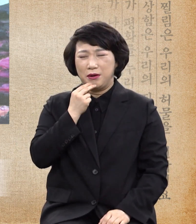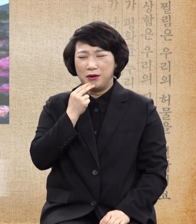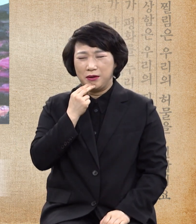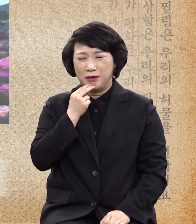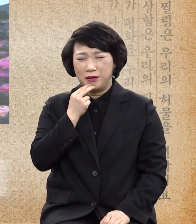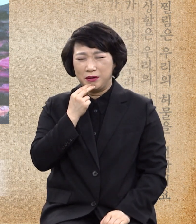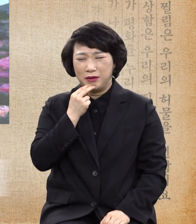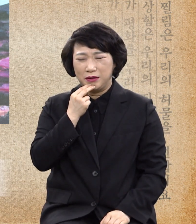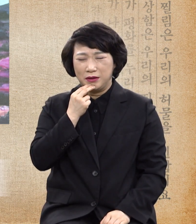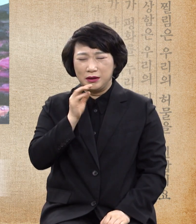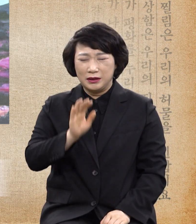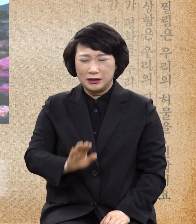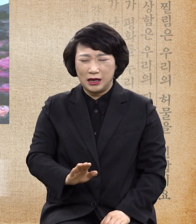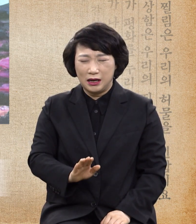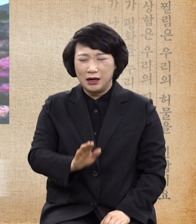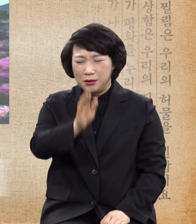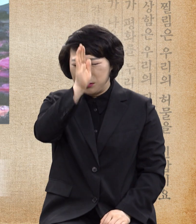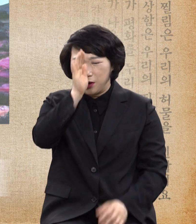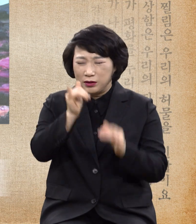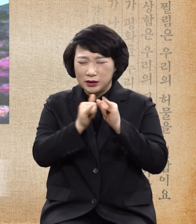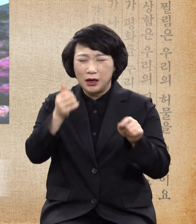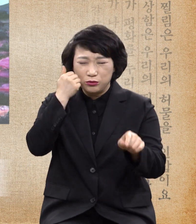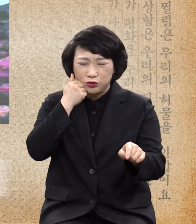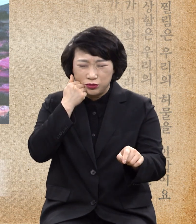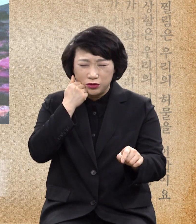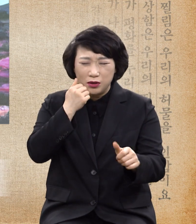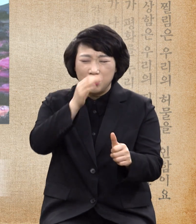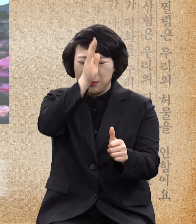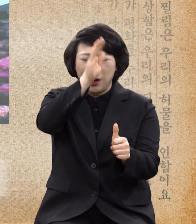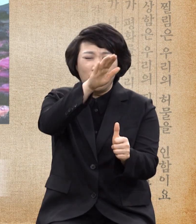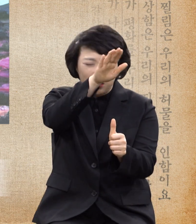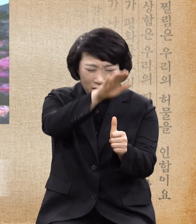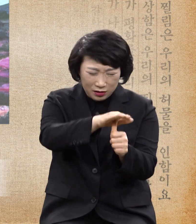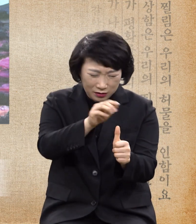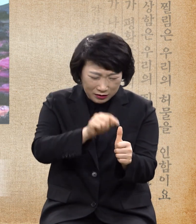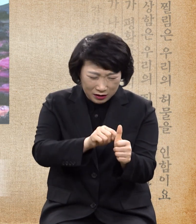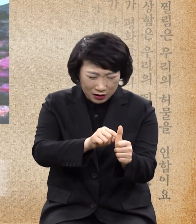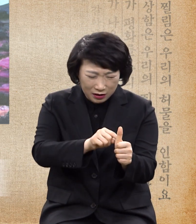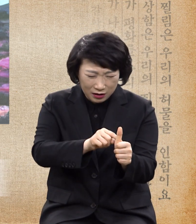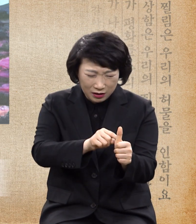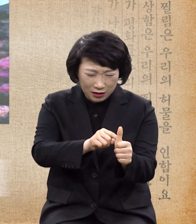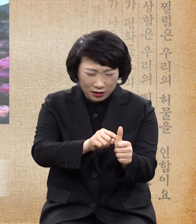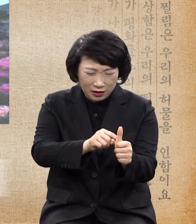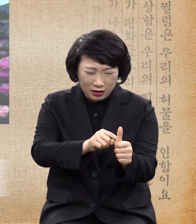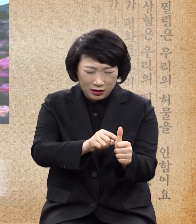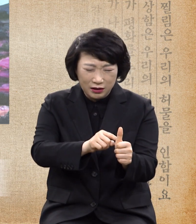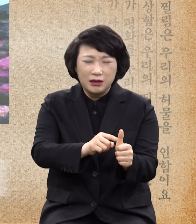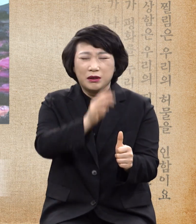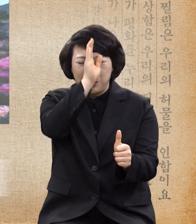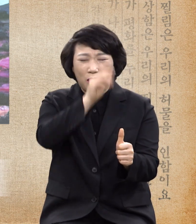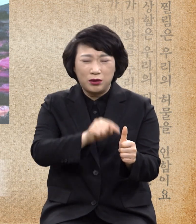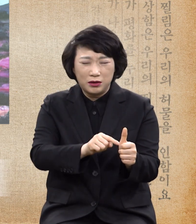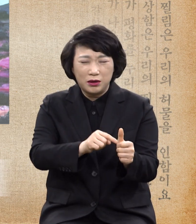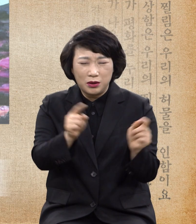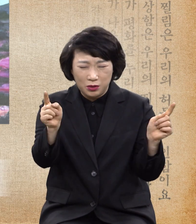아니하며 병든 사람에게 손을 얹은 적 나으리라 하시더라